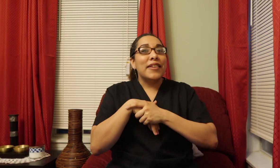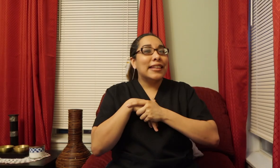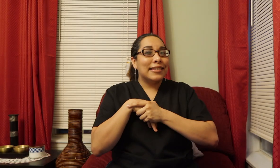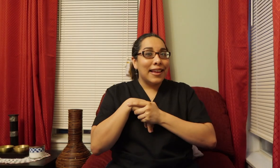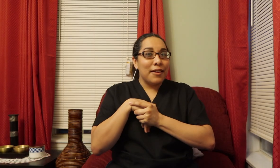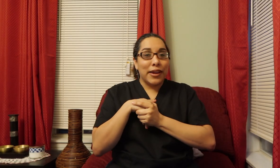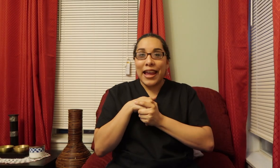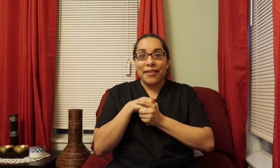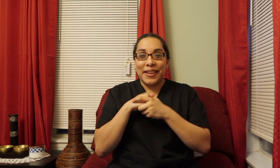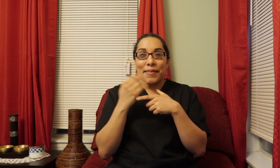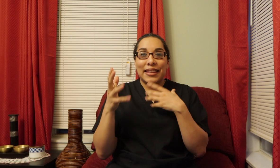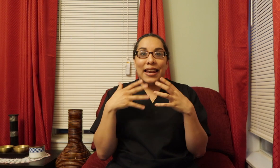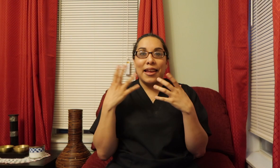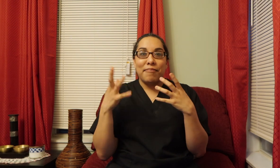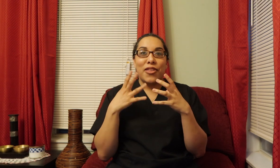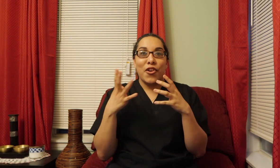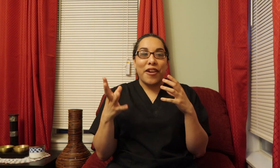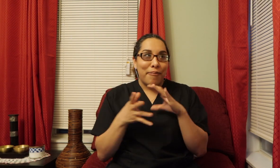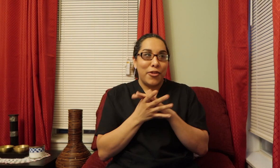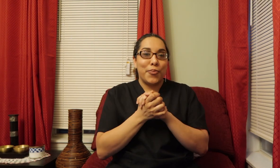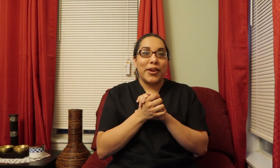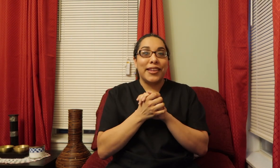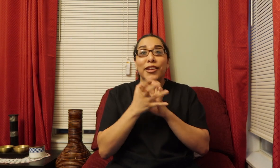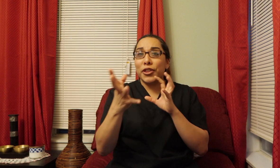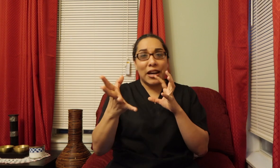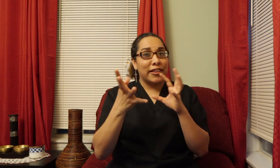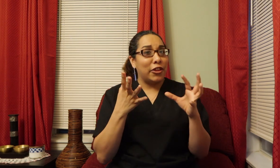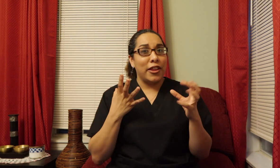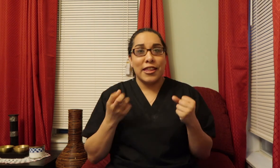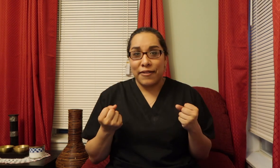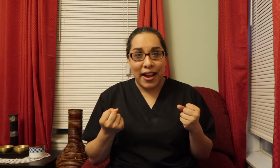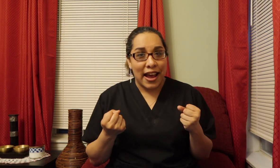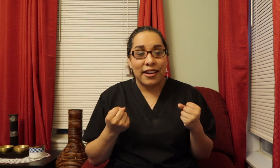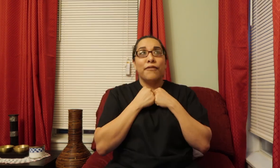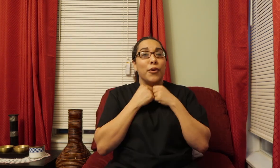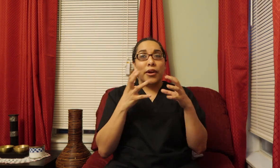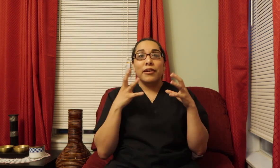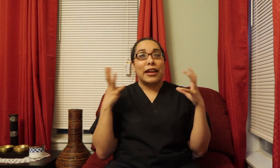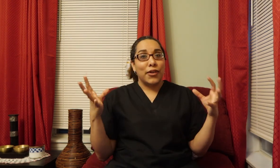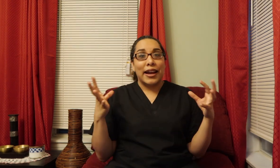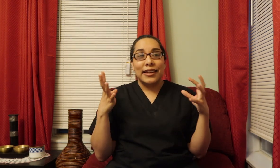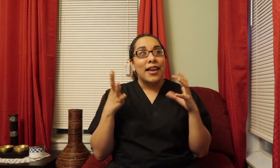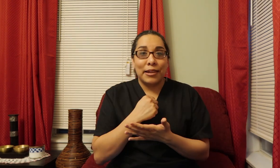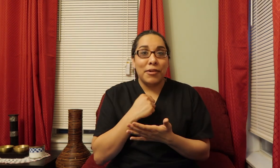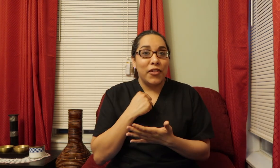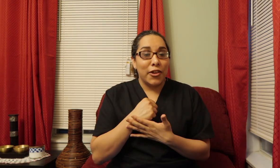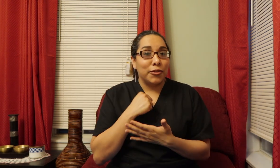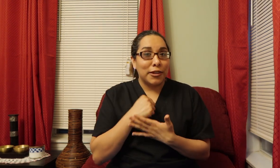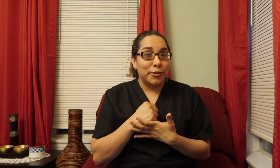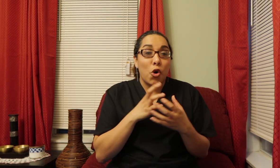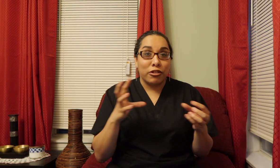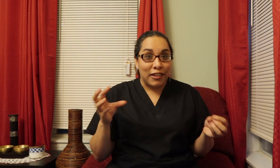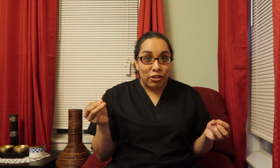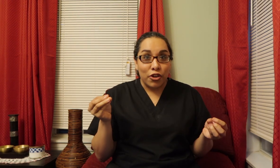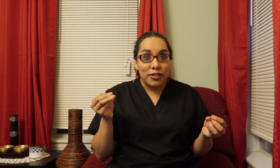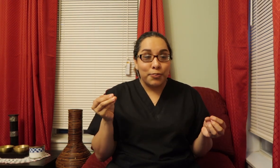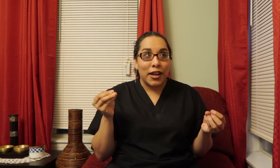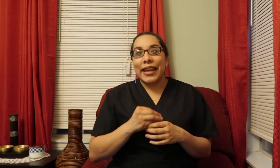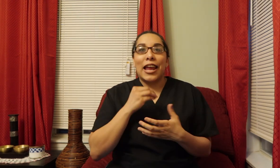a ver si este recap Si me sale medio rápido Porque si tú te vas a tratar De trabajar For real Like you guys Ser mis videos Más cortitos Porque sé que